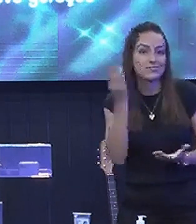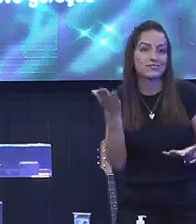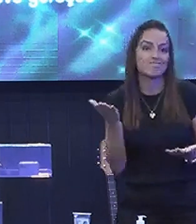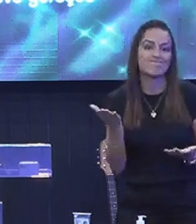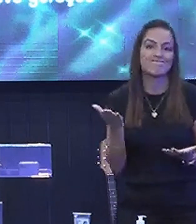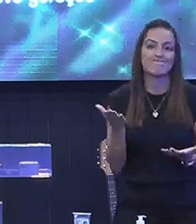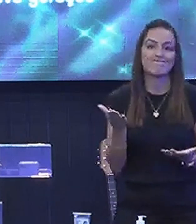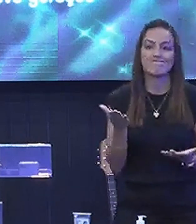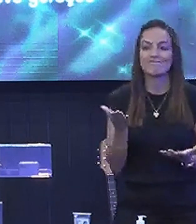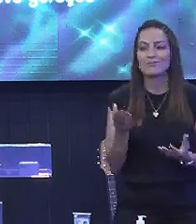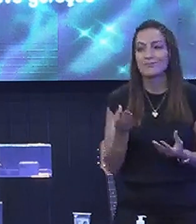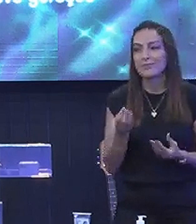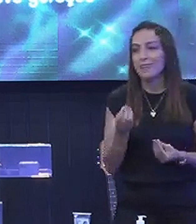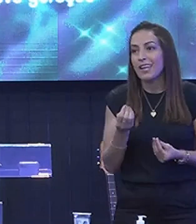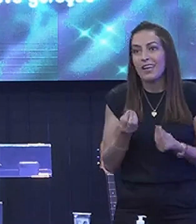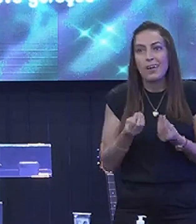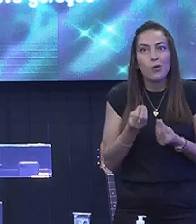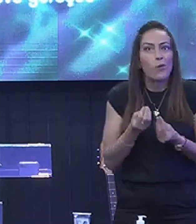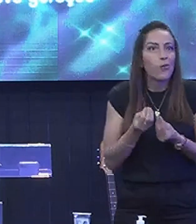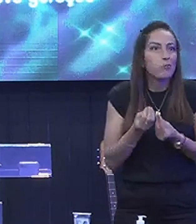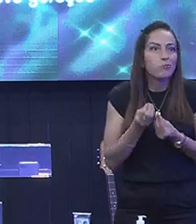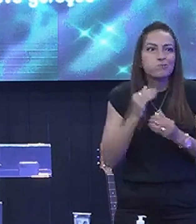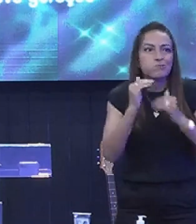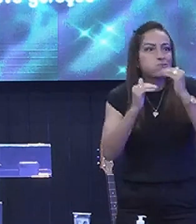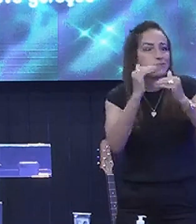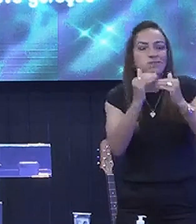Faz parte Do processo A gente ser traído